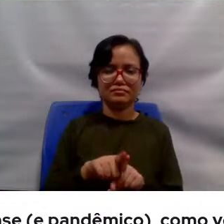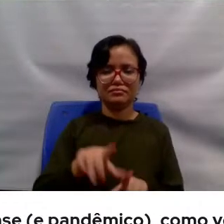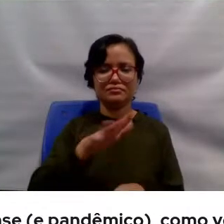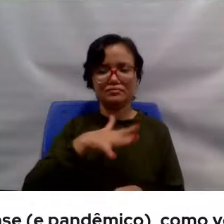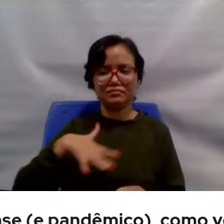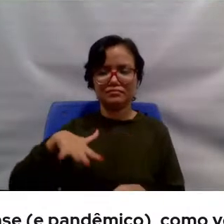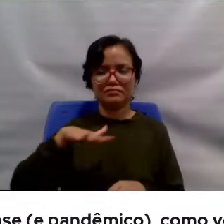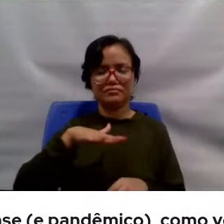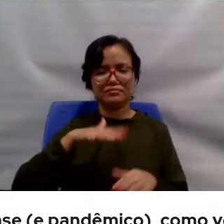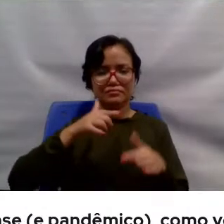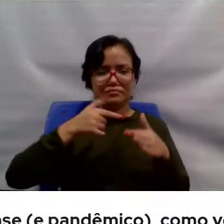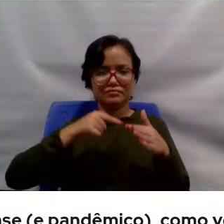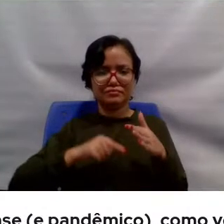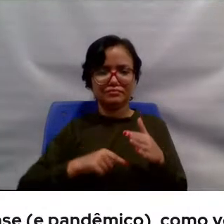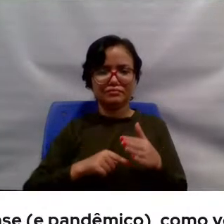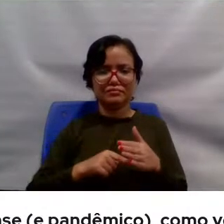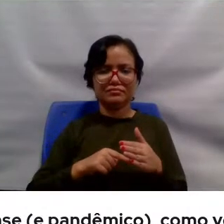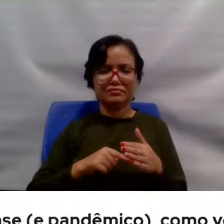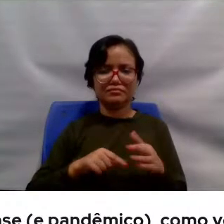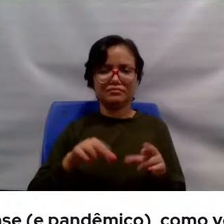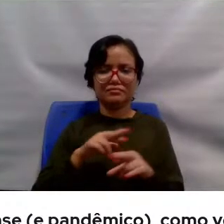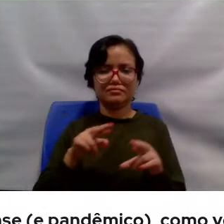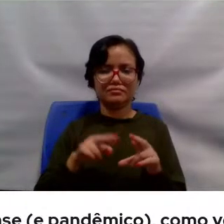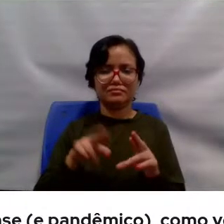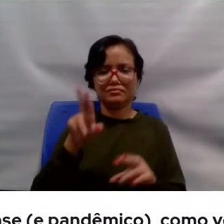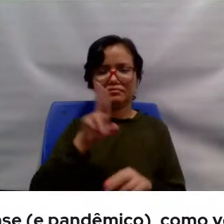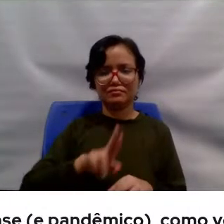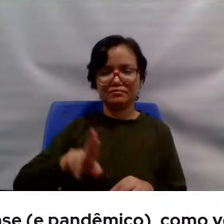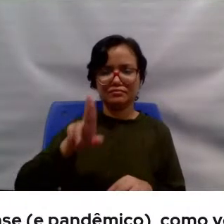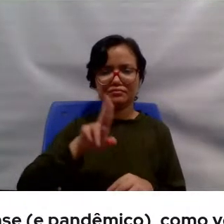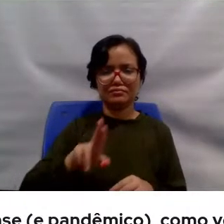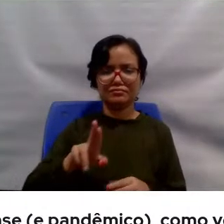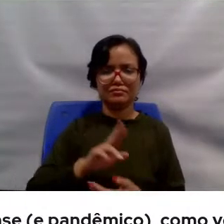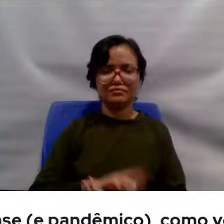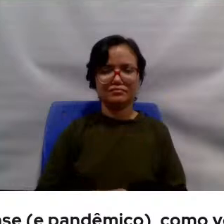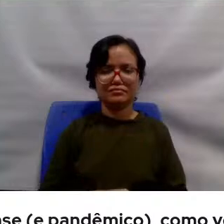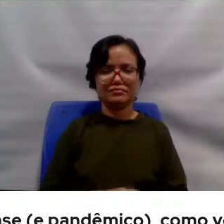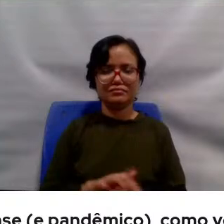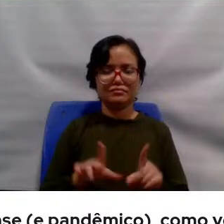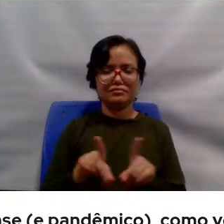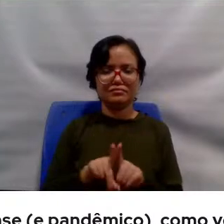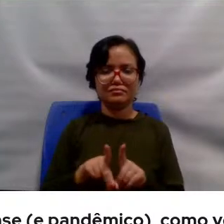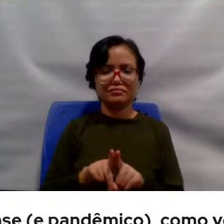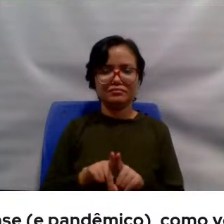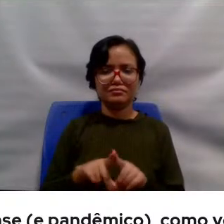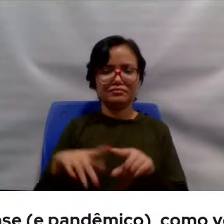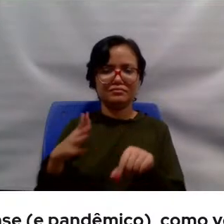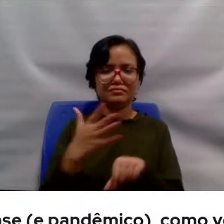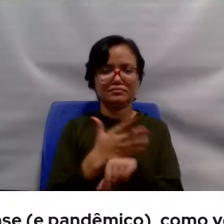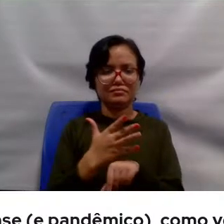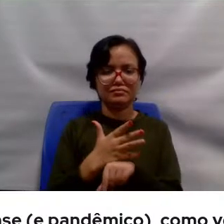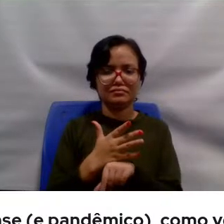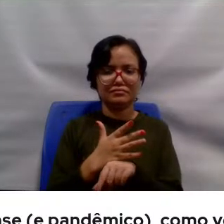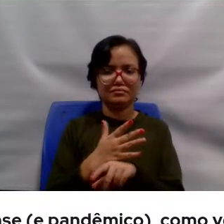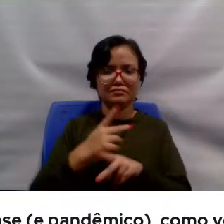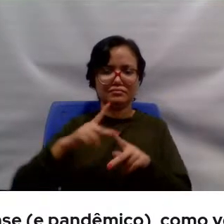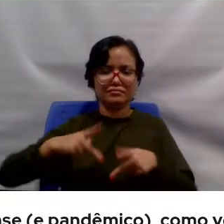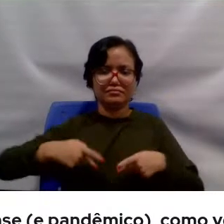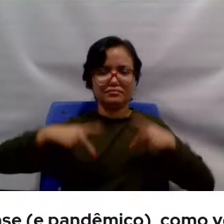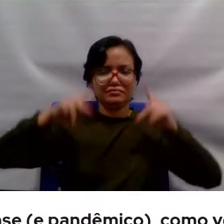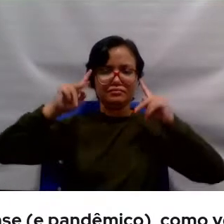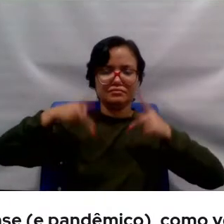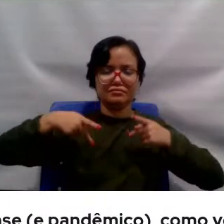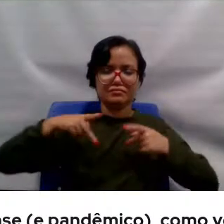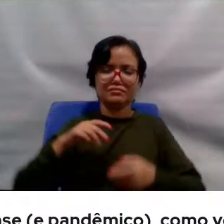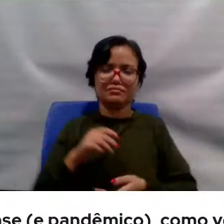subjetiva voltada para a universidade que também nos prepara enquanto seres humanos para a